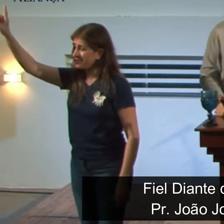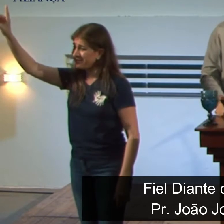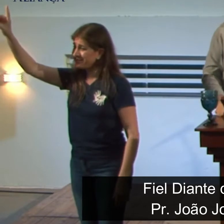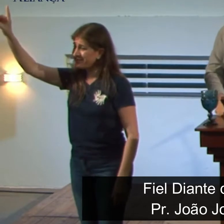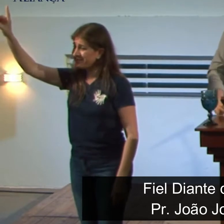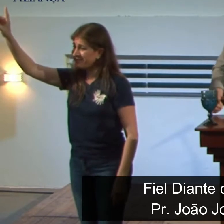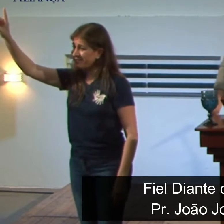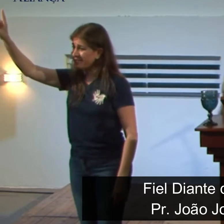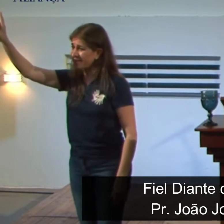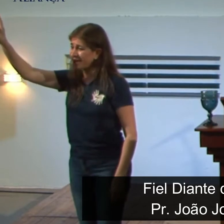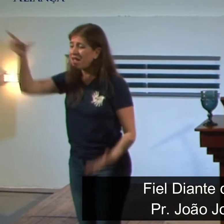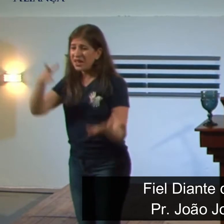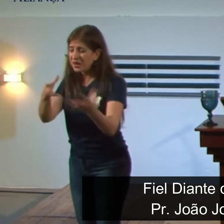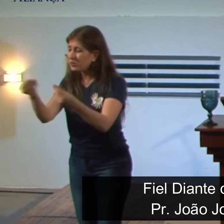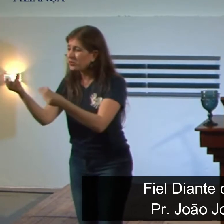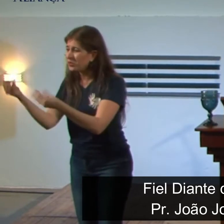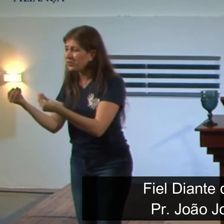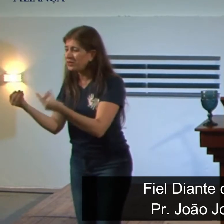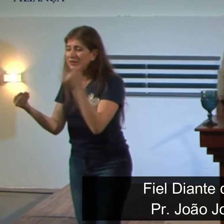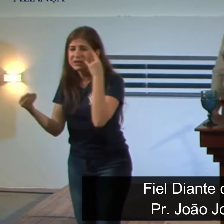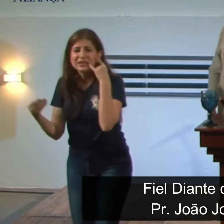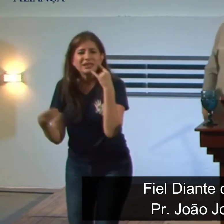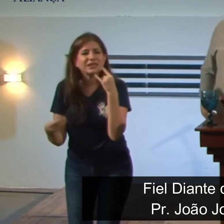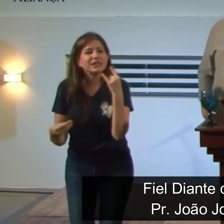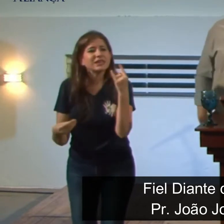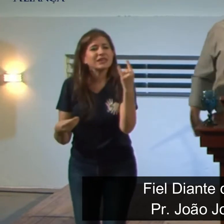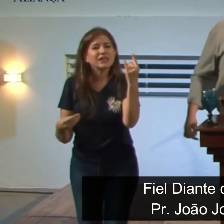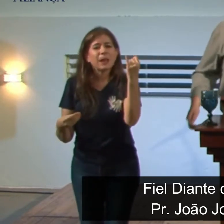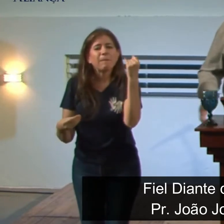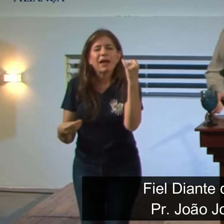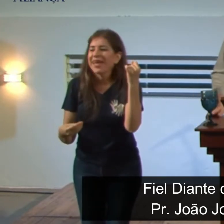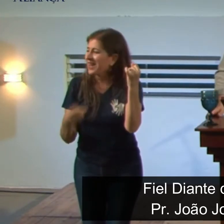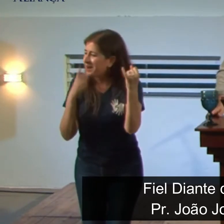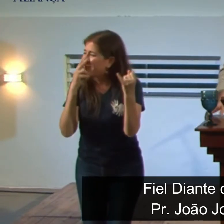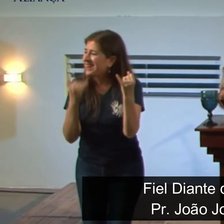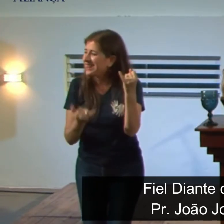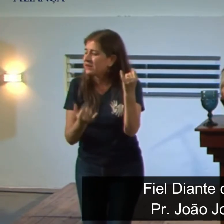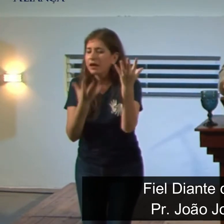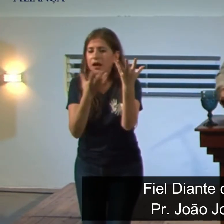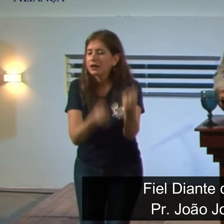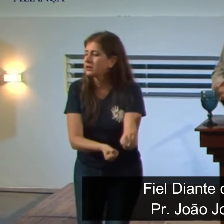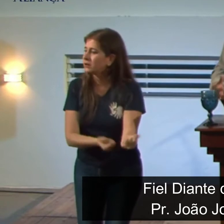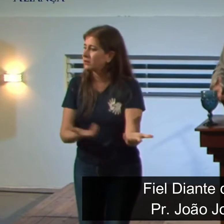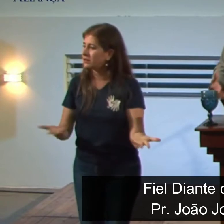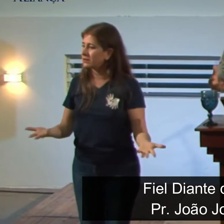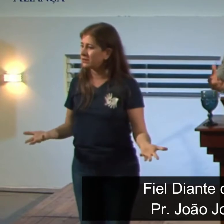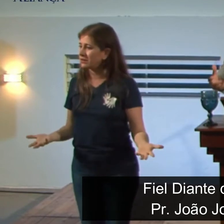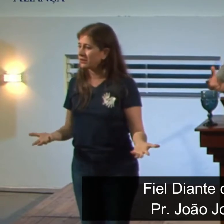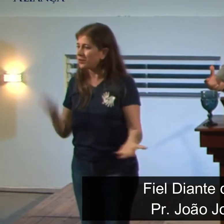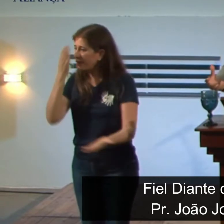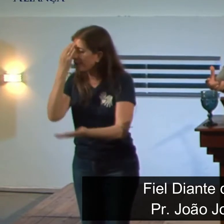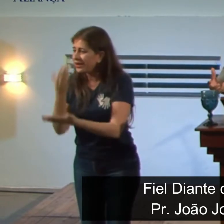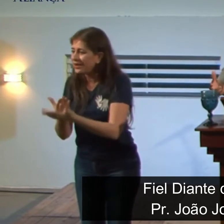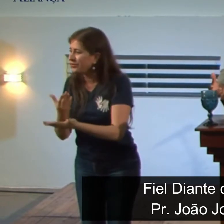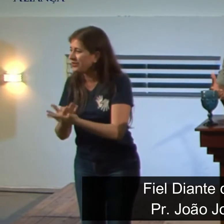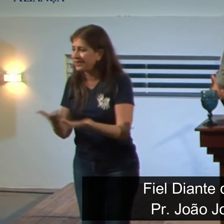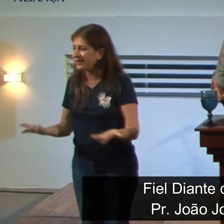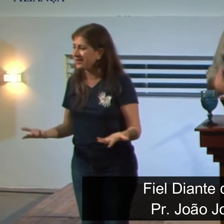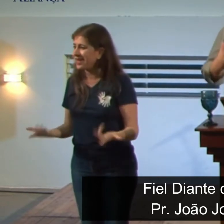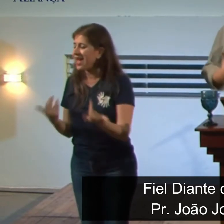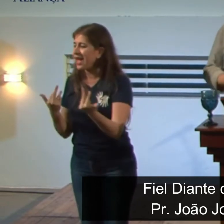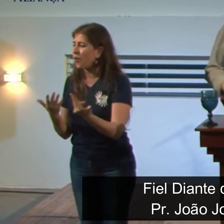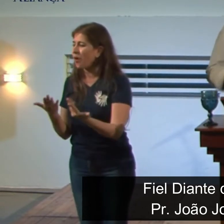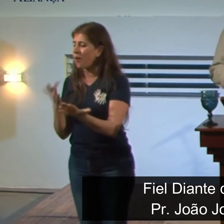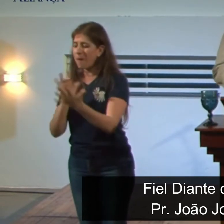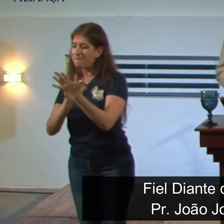e muitos caem nessa esparrela, nessa lorota, porque não tem convicções, porque não tem raízes profundas,